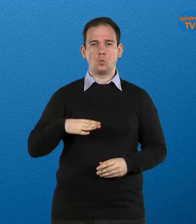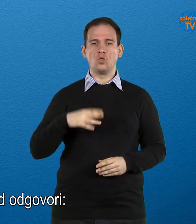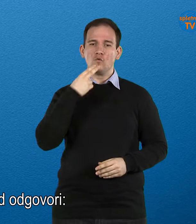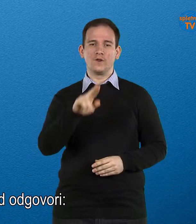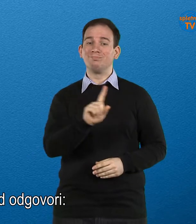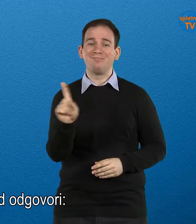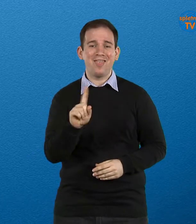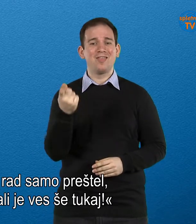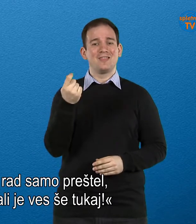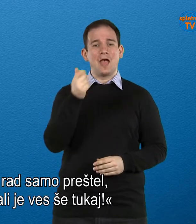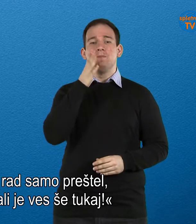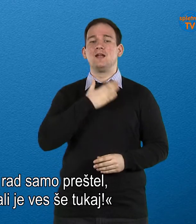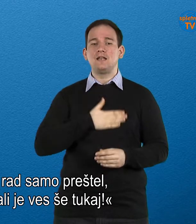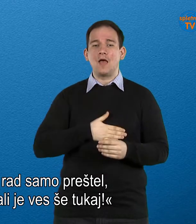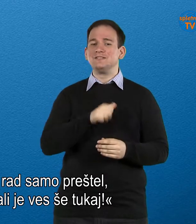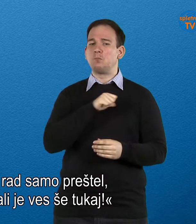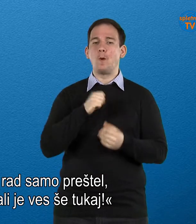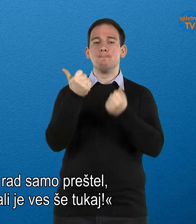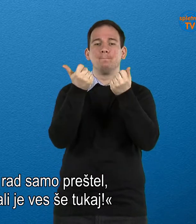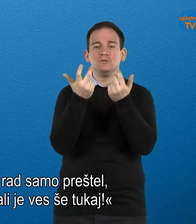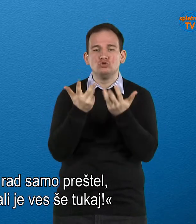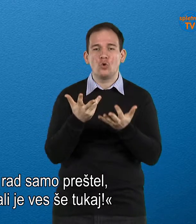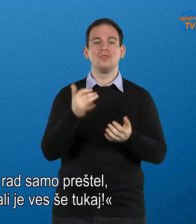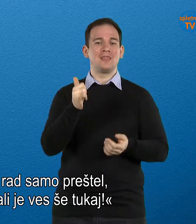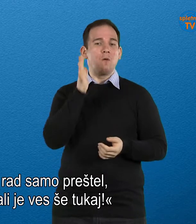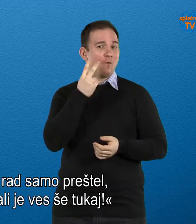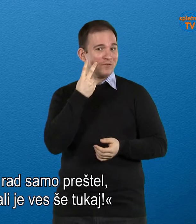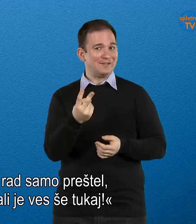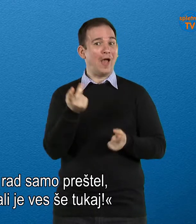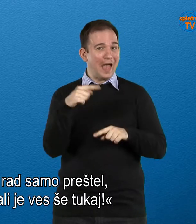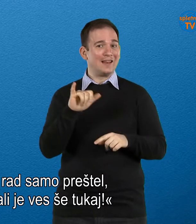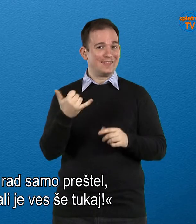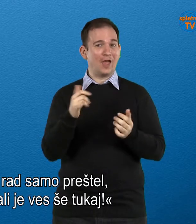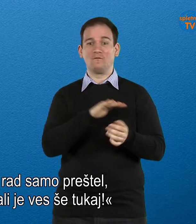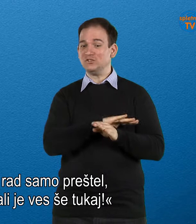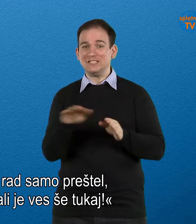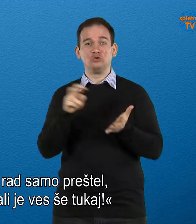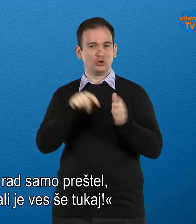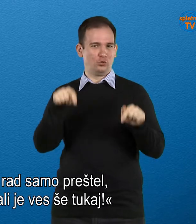Gospod odgovori, ne, denar bi rad samo preštev, da bom videl, ali je vas še tukaj.